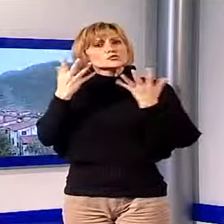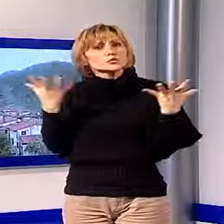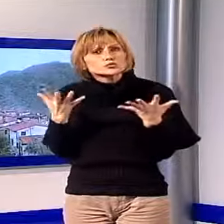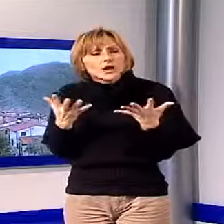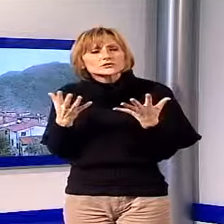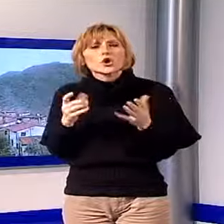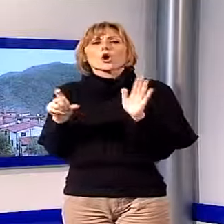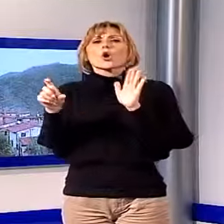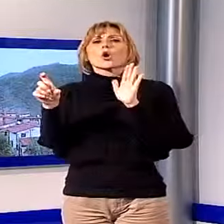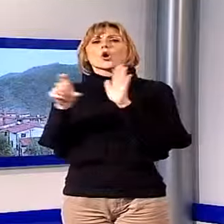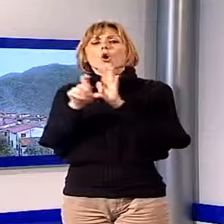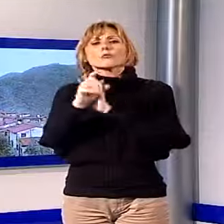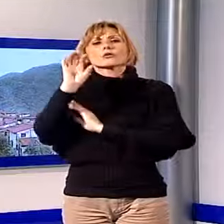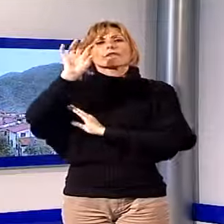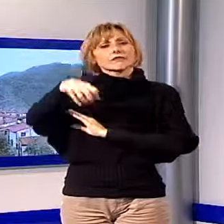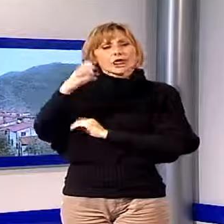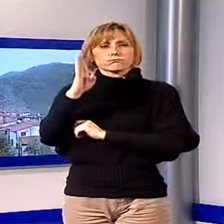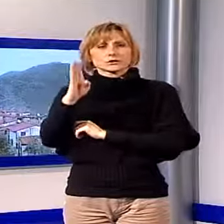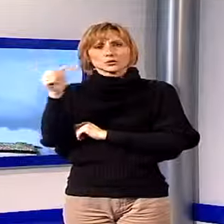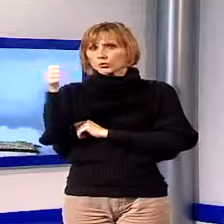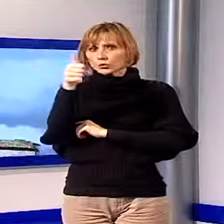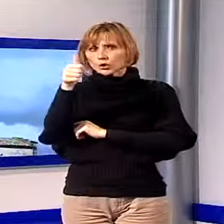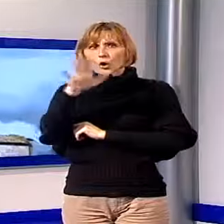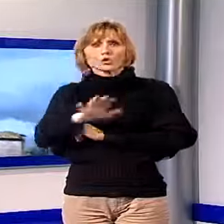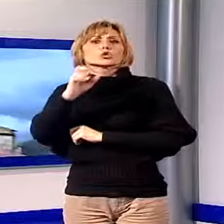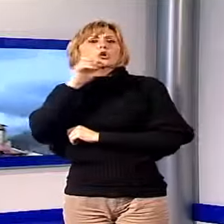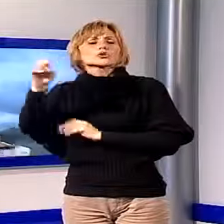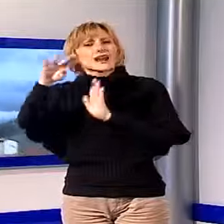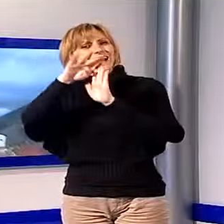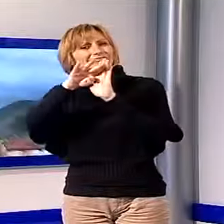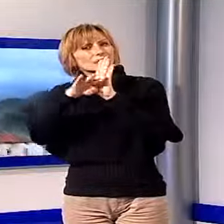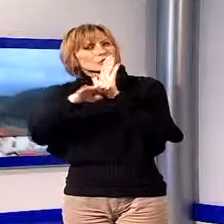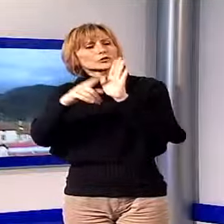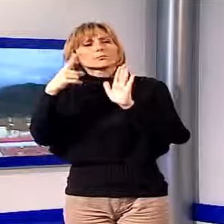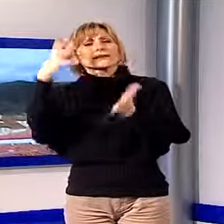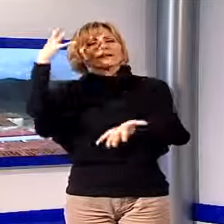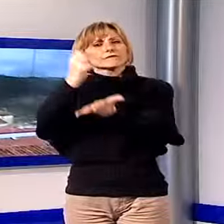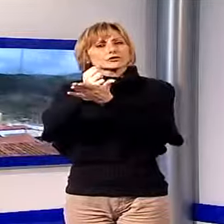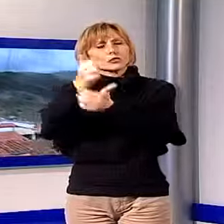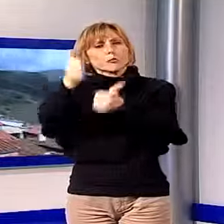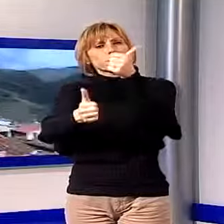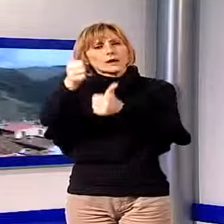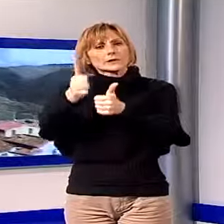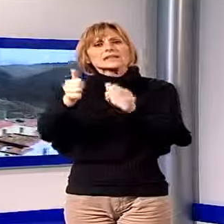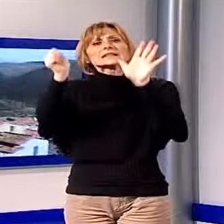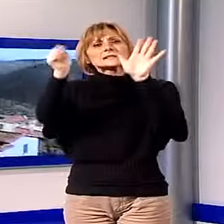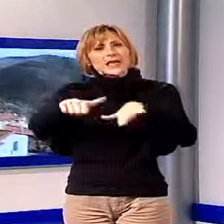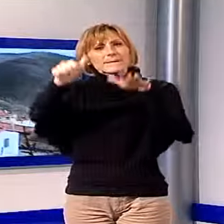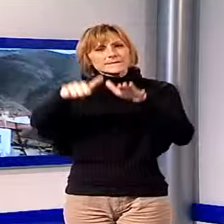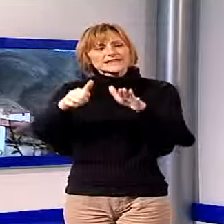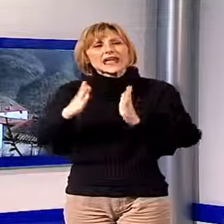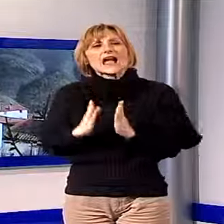Villa Basilica, unico municipio toscano inserito nella graduatoria dei vincitori del bando 6.000 campanili,